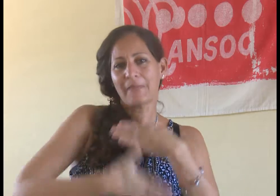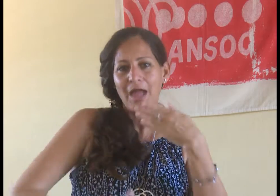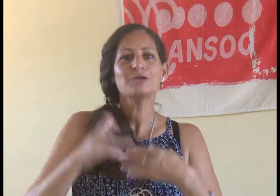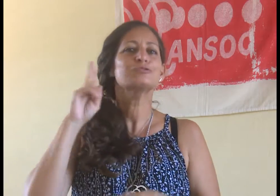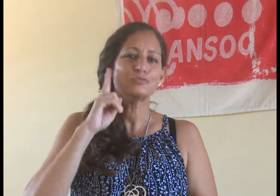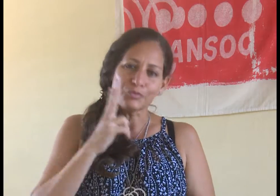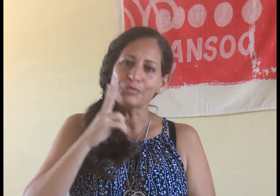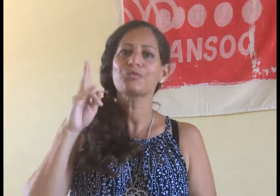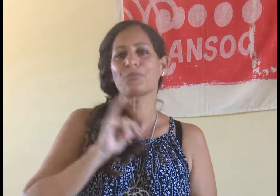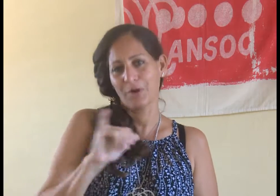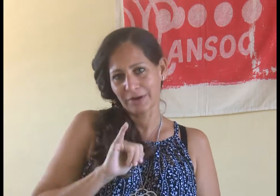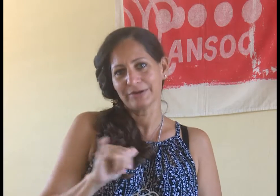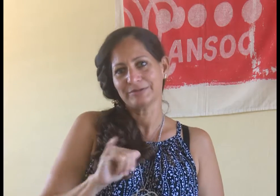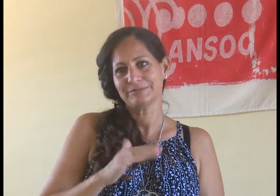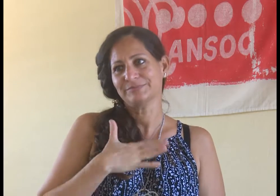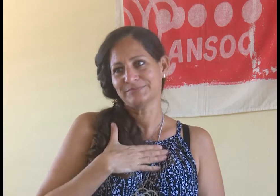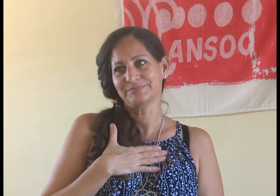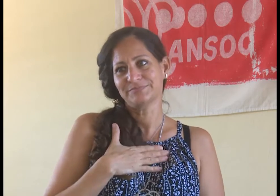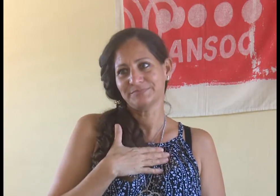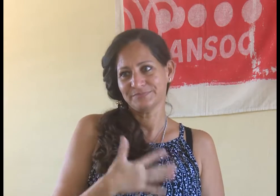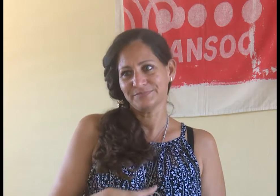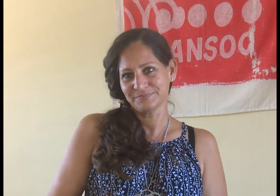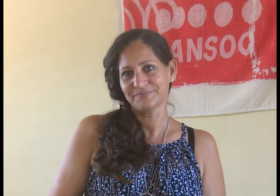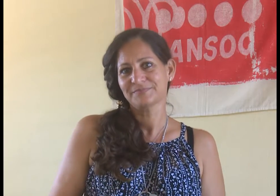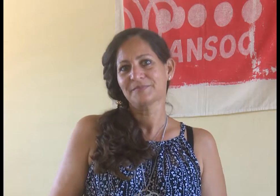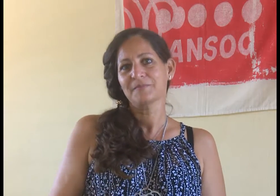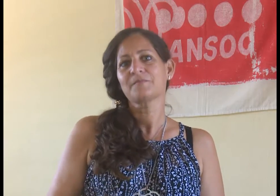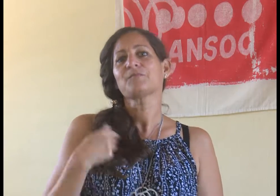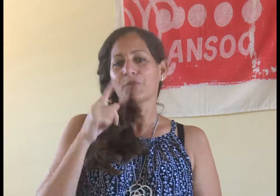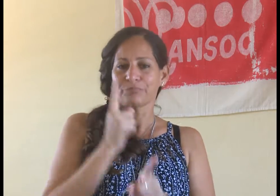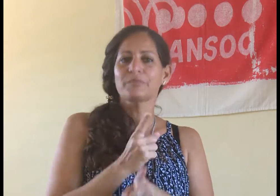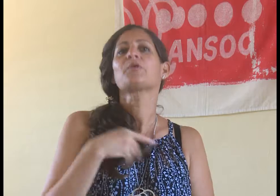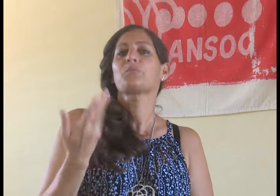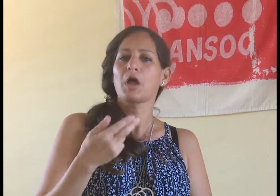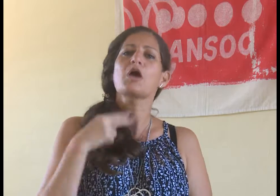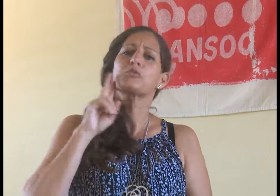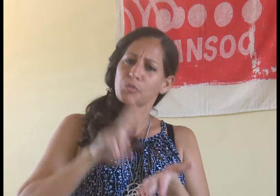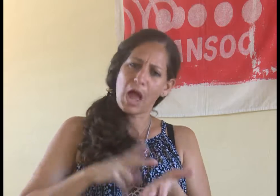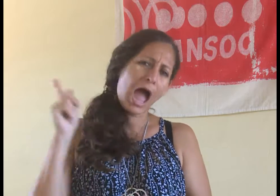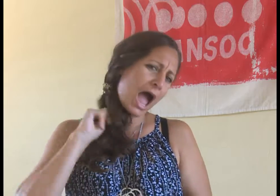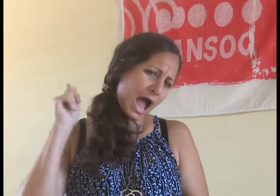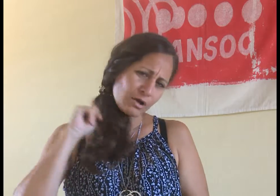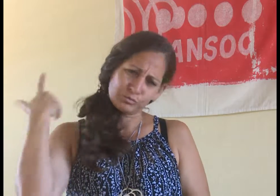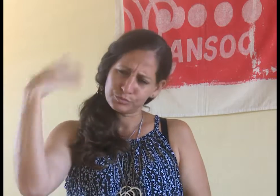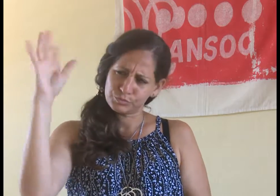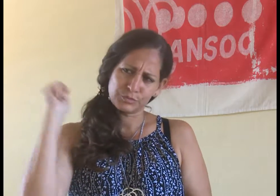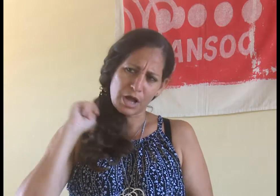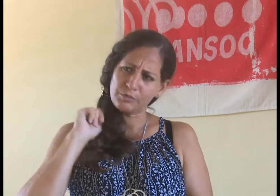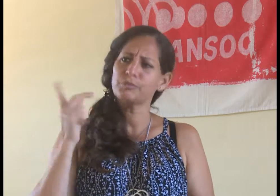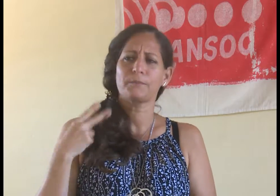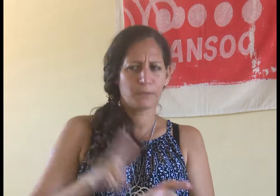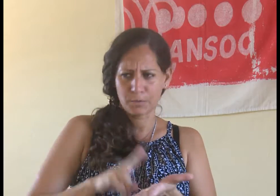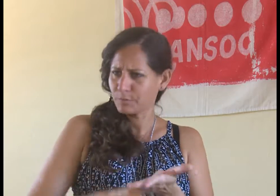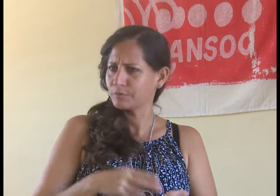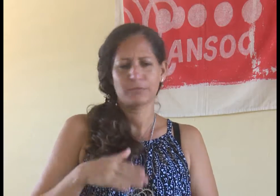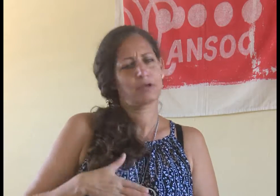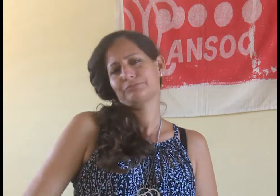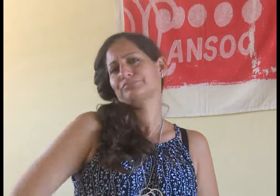Comencé como miembro de la asociación de sordos. Luego estuve muchos años, bueno, nada, llevo muchos años como he